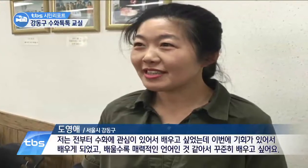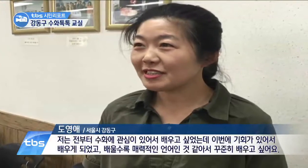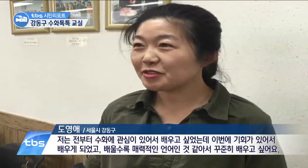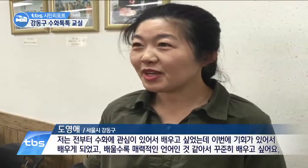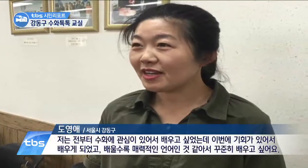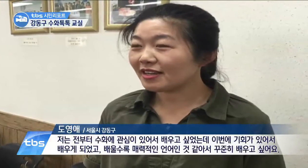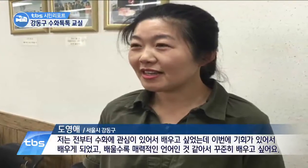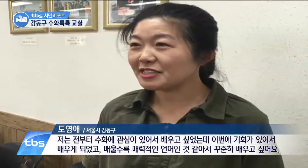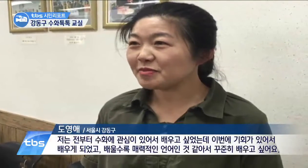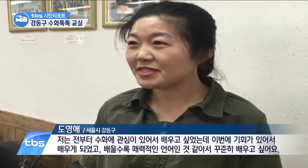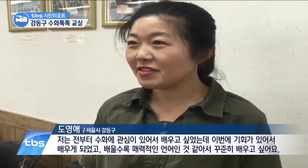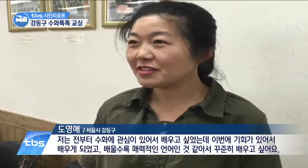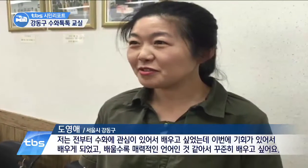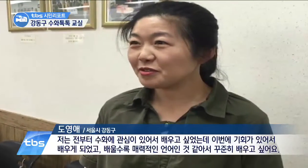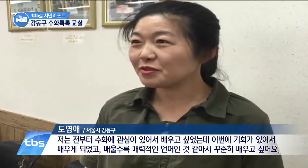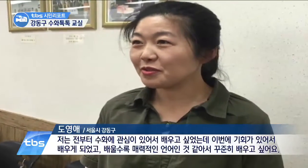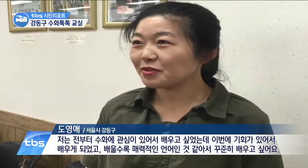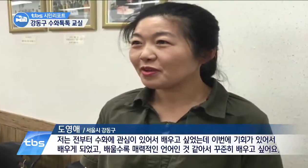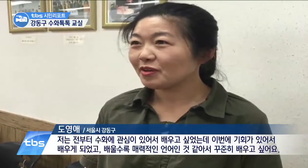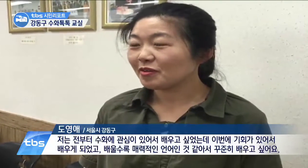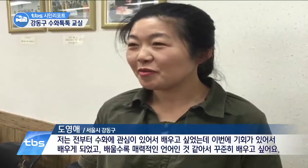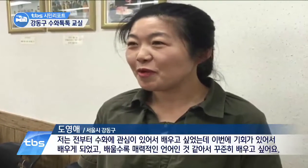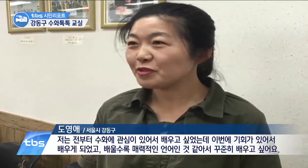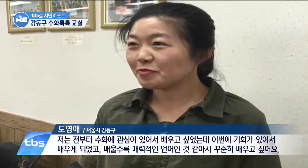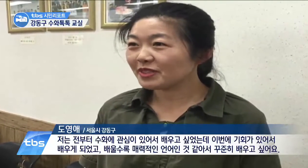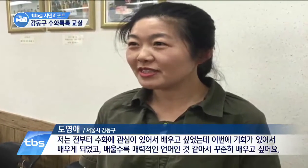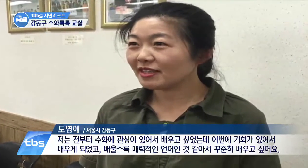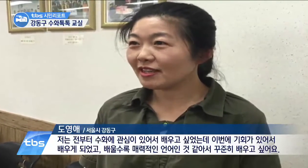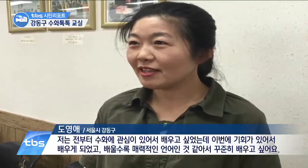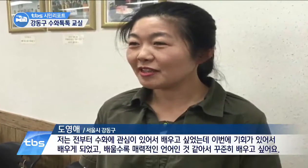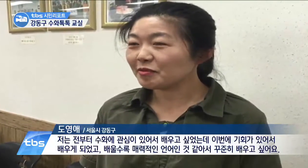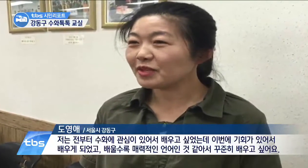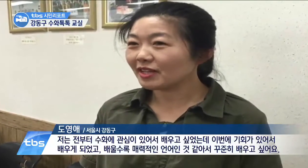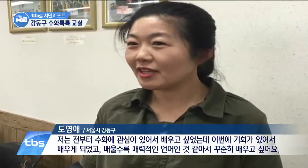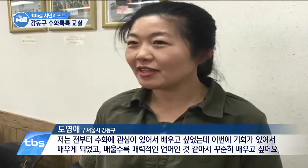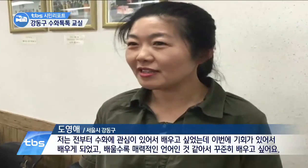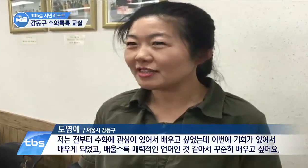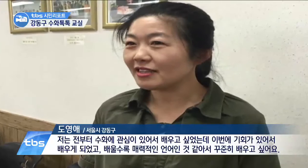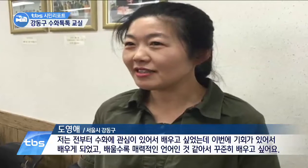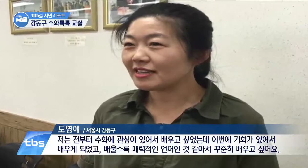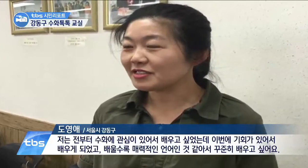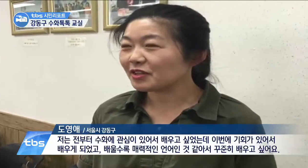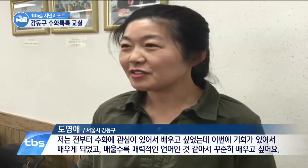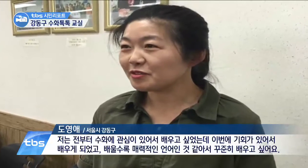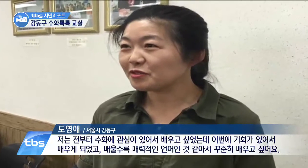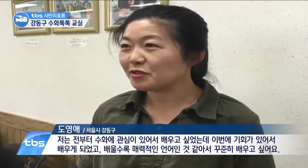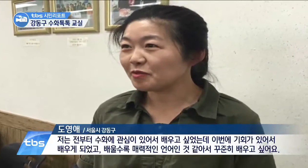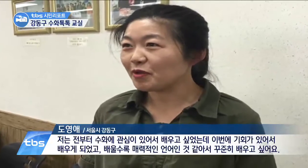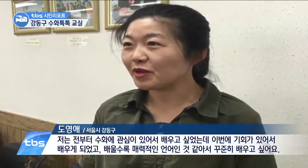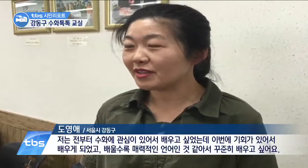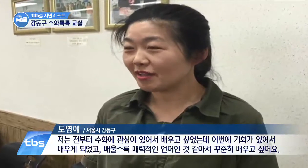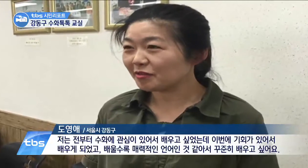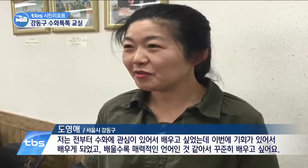수화 관심이 있어서 배우고 싶었는데 이번에 기회가 있어서 배우게 됐고